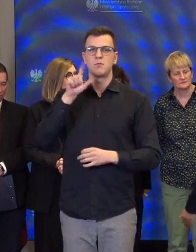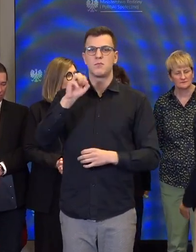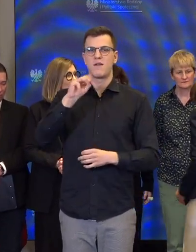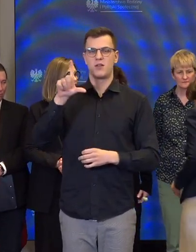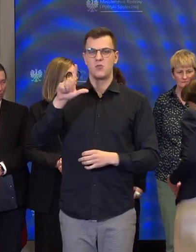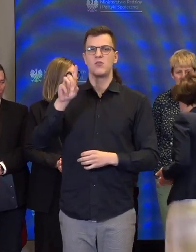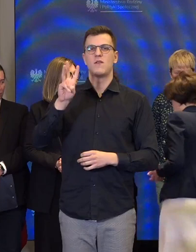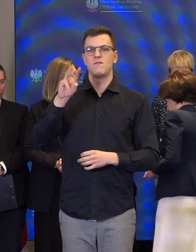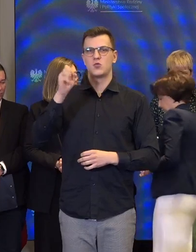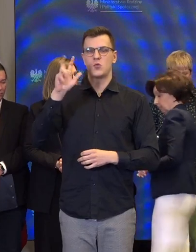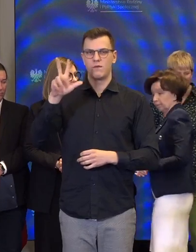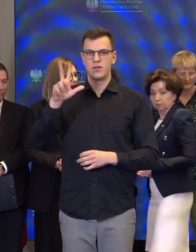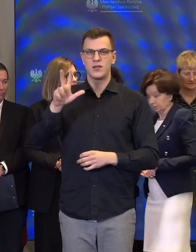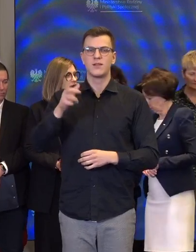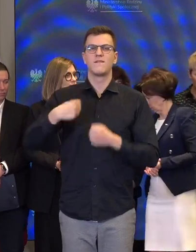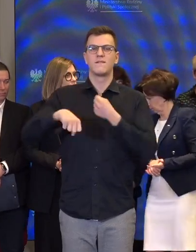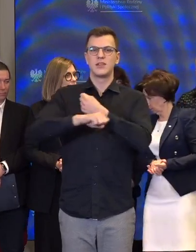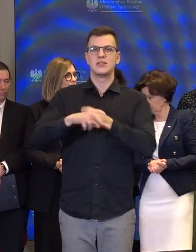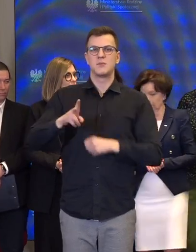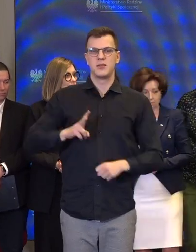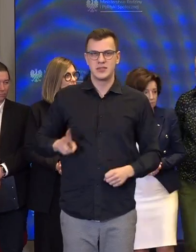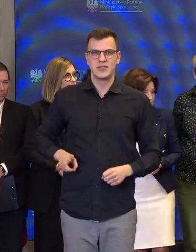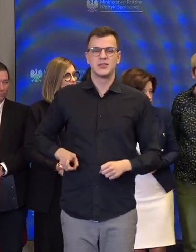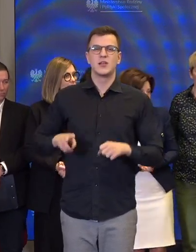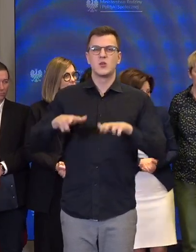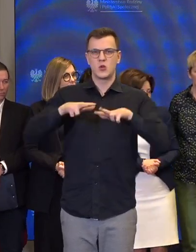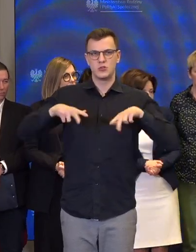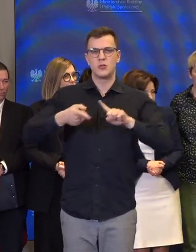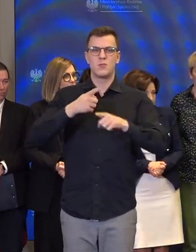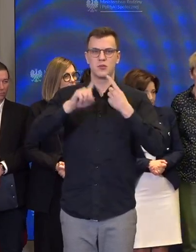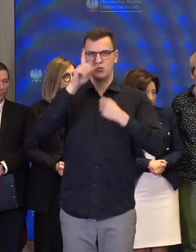Pawła Wdówika, wiceministra Rodziny i Polityki Społecznej.